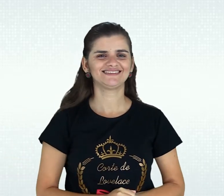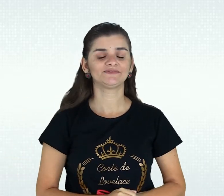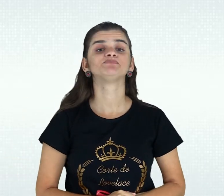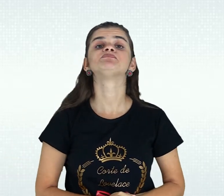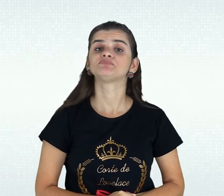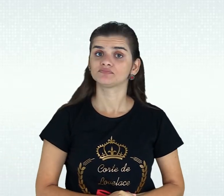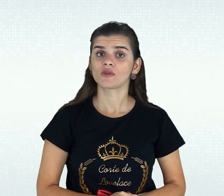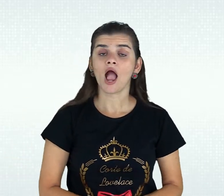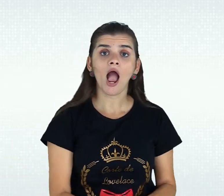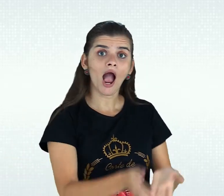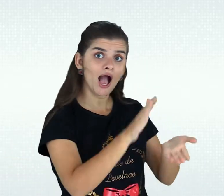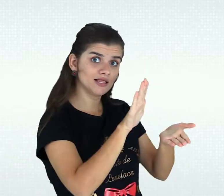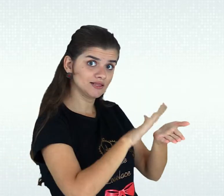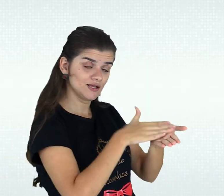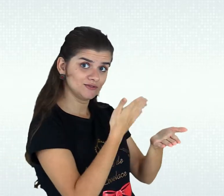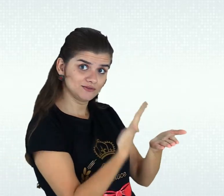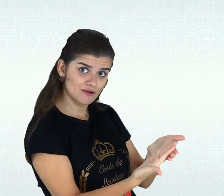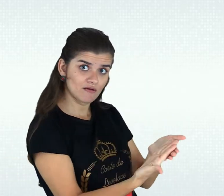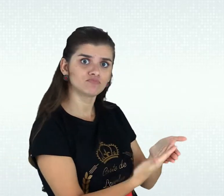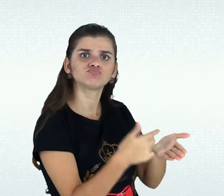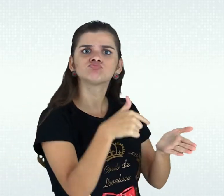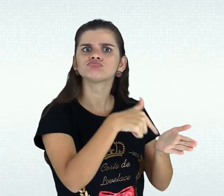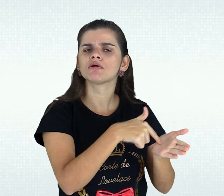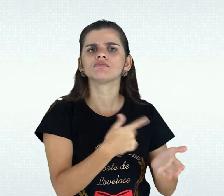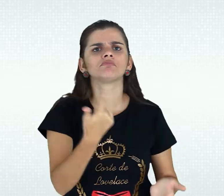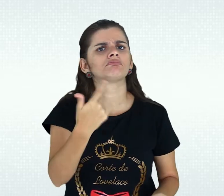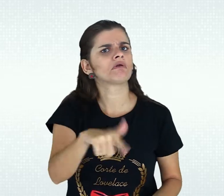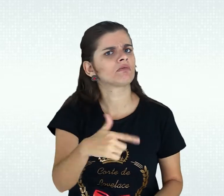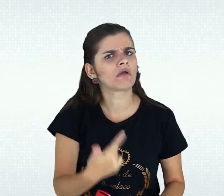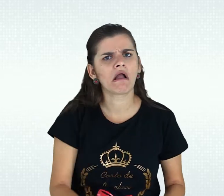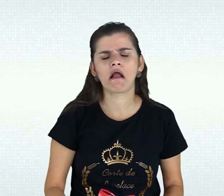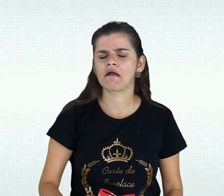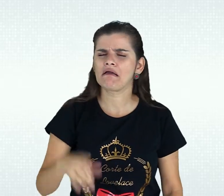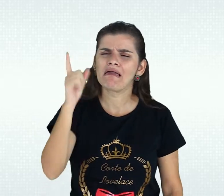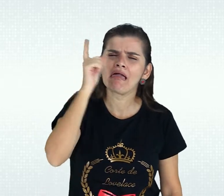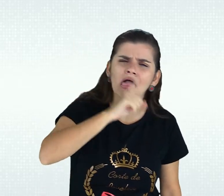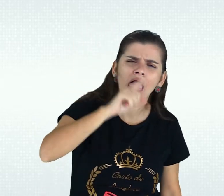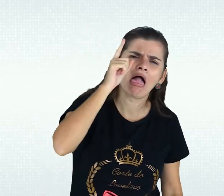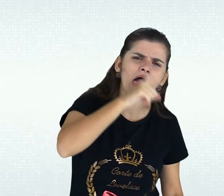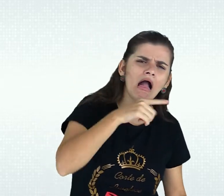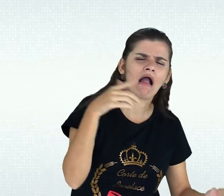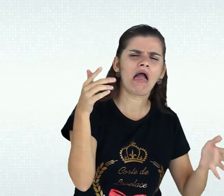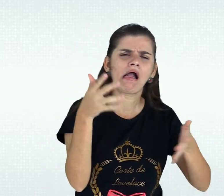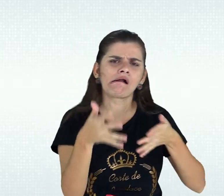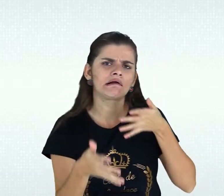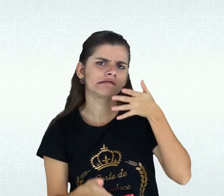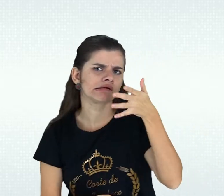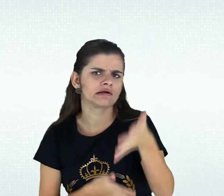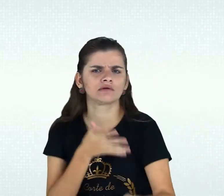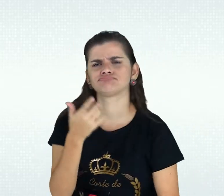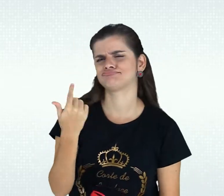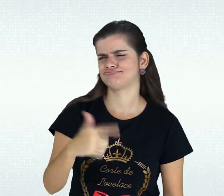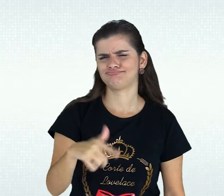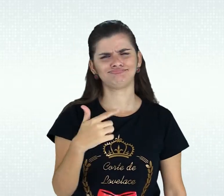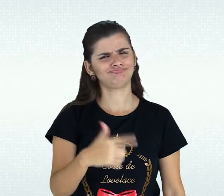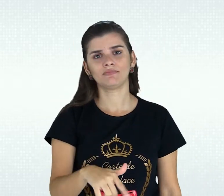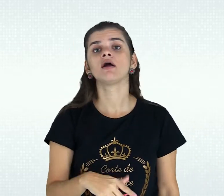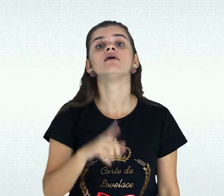Sobre a interpretação que recebei em Libras, não detectei falhas, mas senti segurança no que estava vendo.